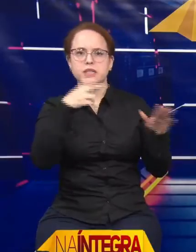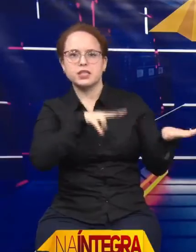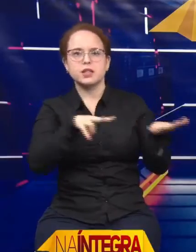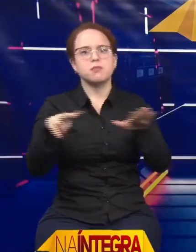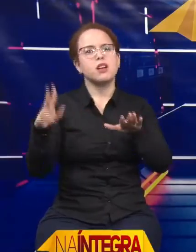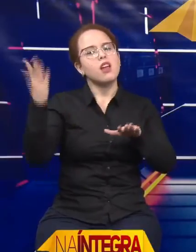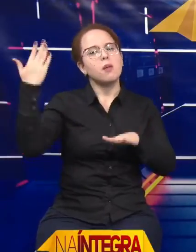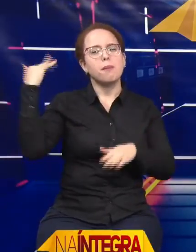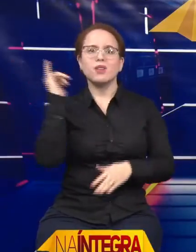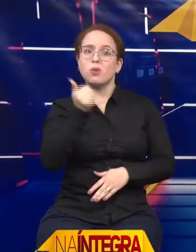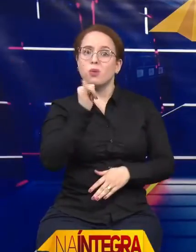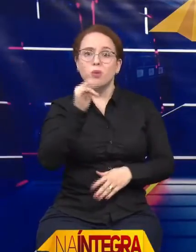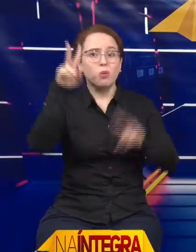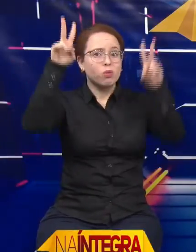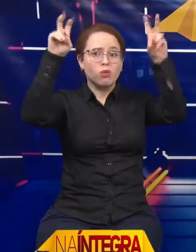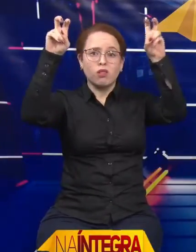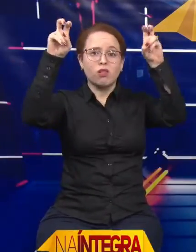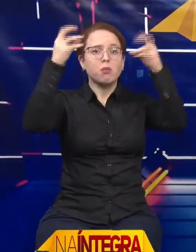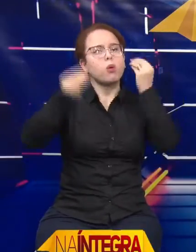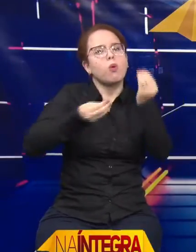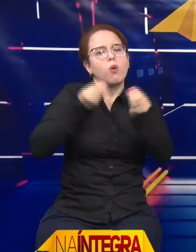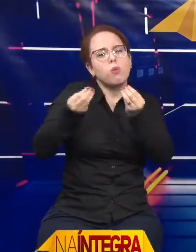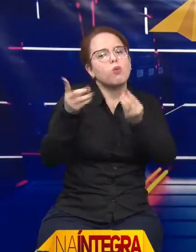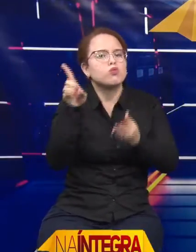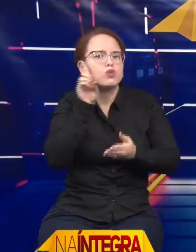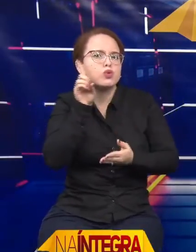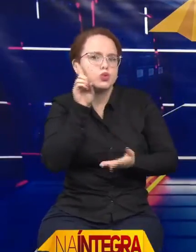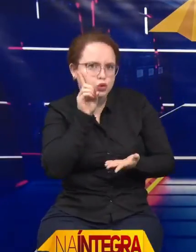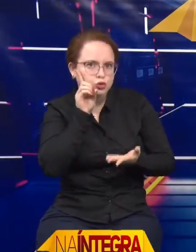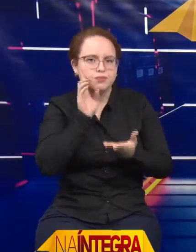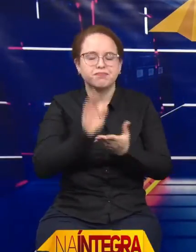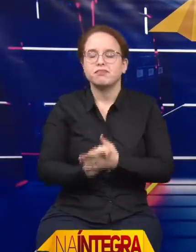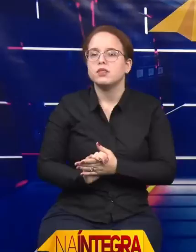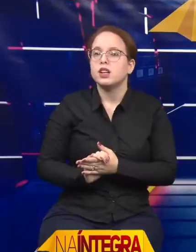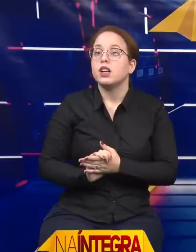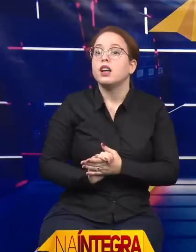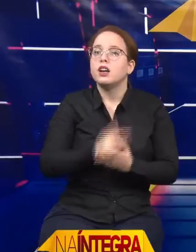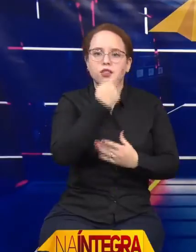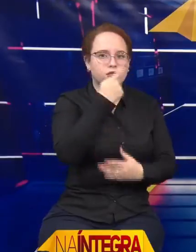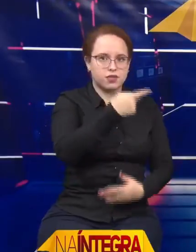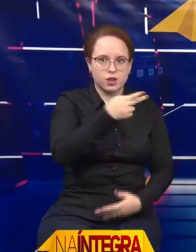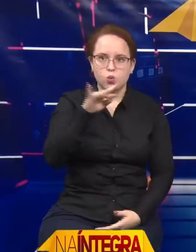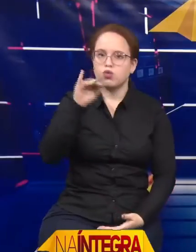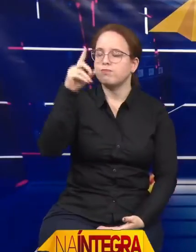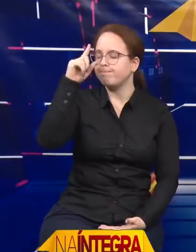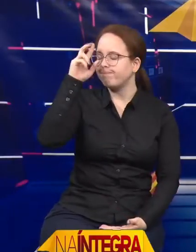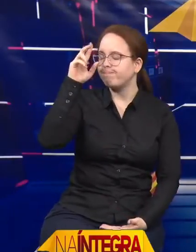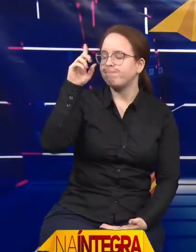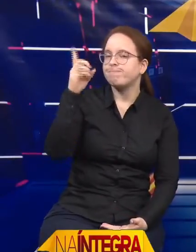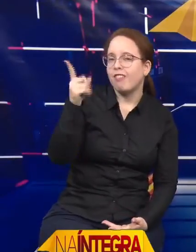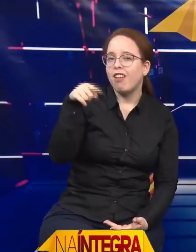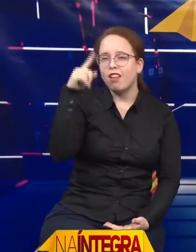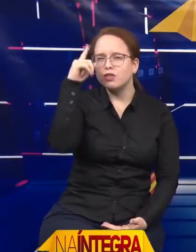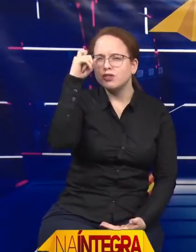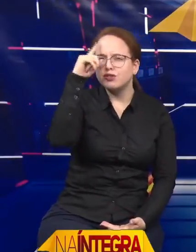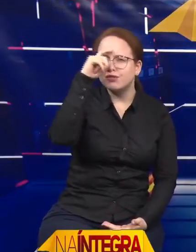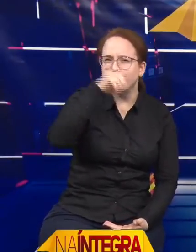visitou. A dificuldade é tamanha porque, se já é difícil para nós, ausentes de deficiência,